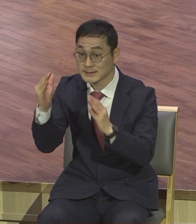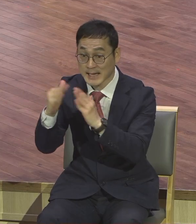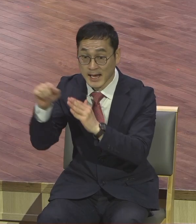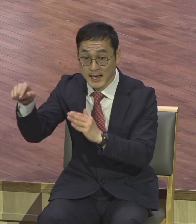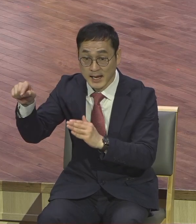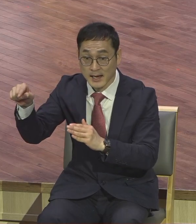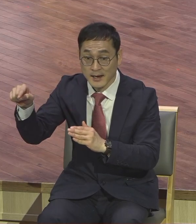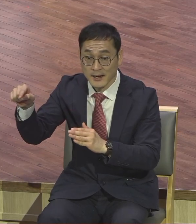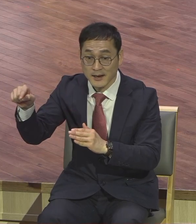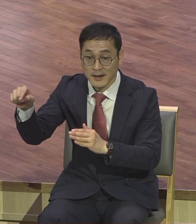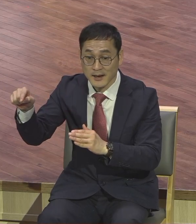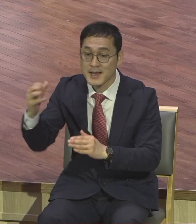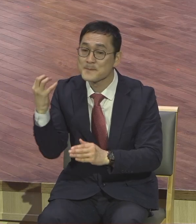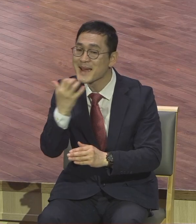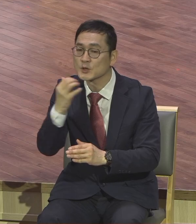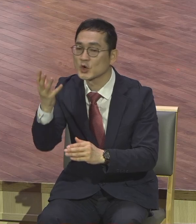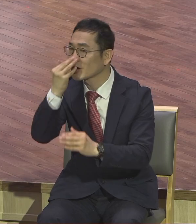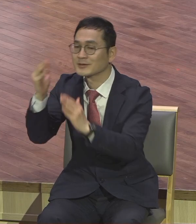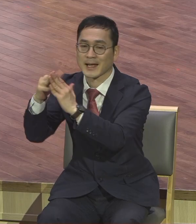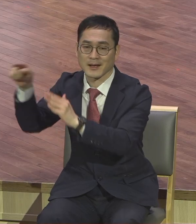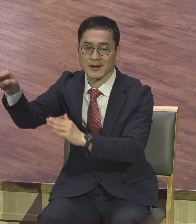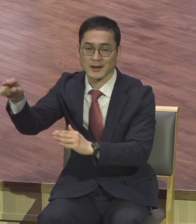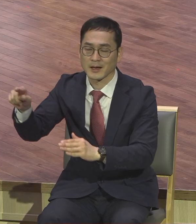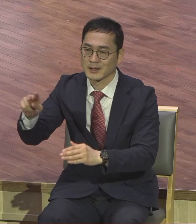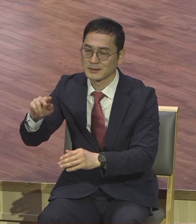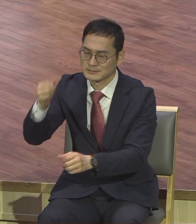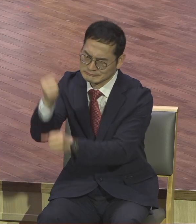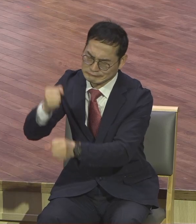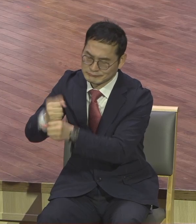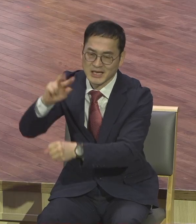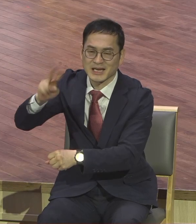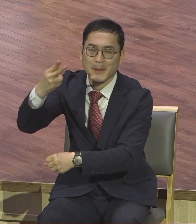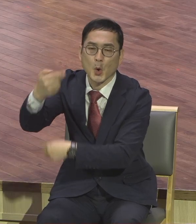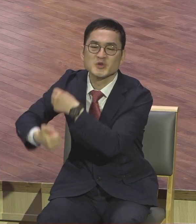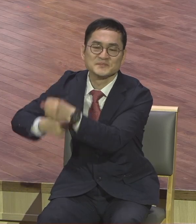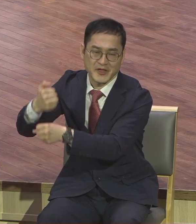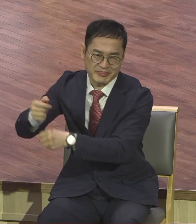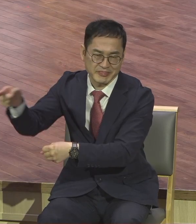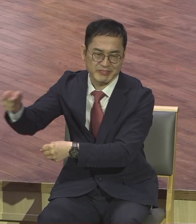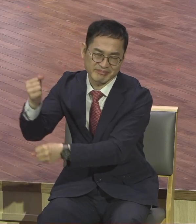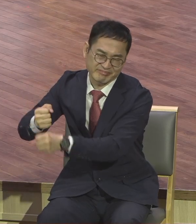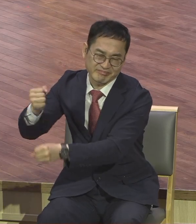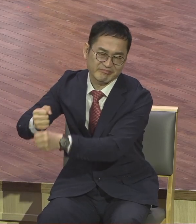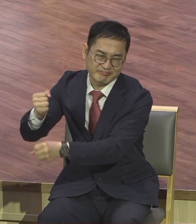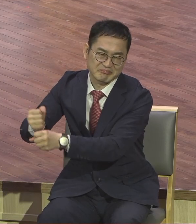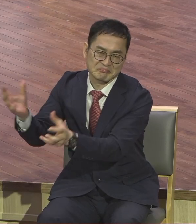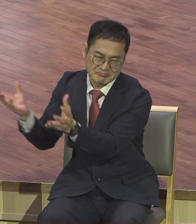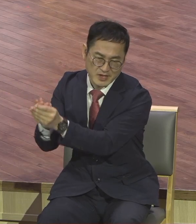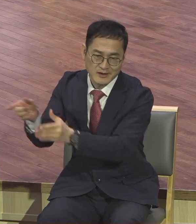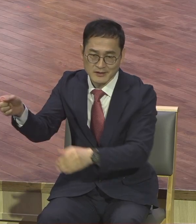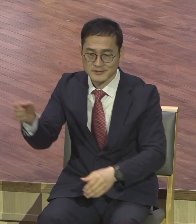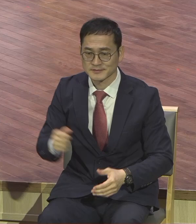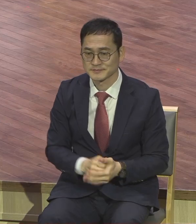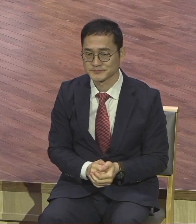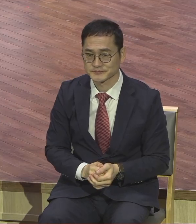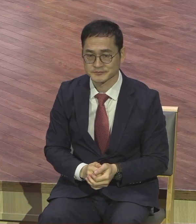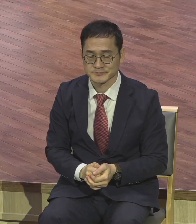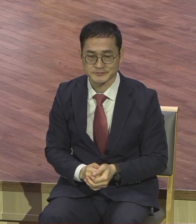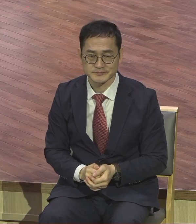지었다. 그러니까 어마어마합니다. 그 베드로 성당을 짓는데 지금 뭐 건축비가